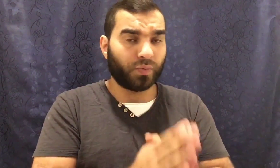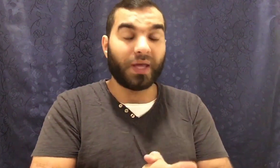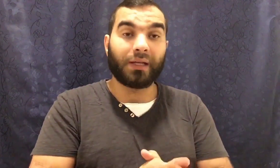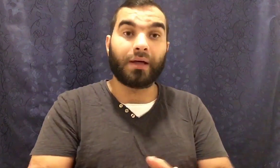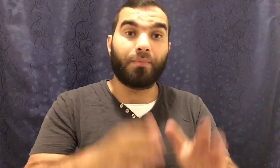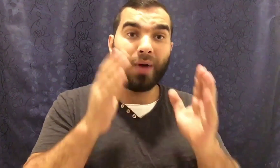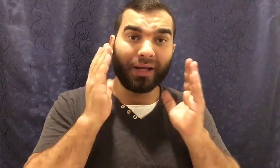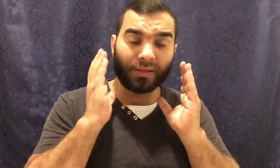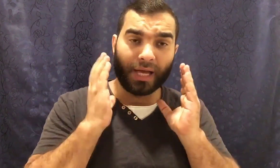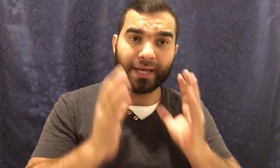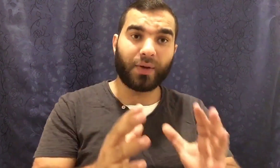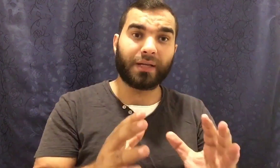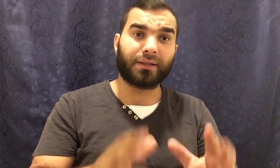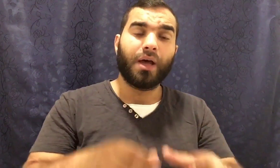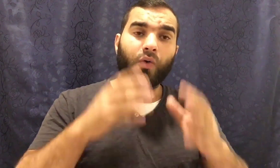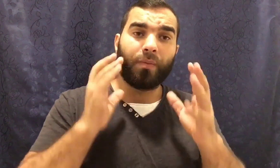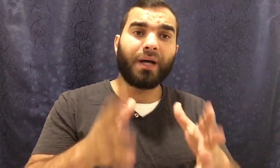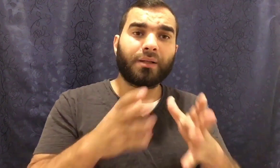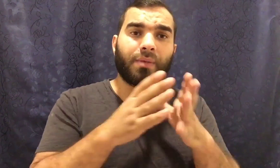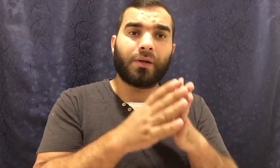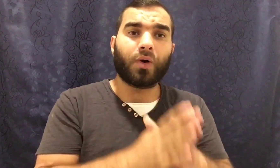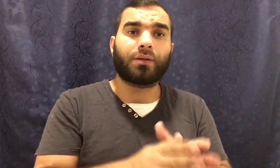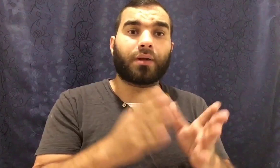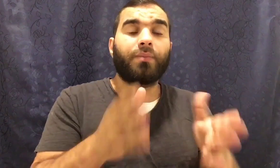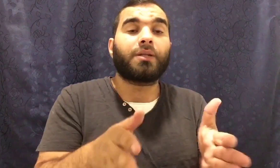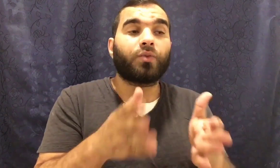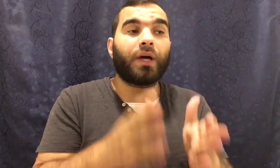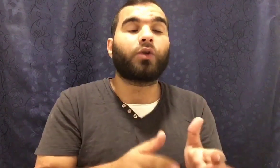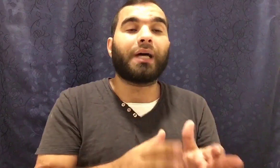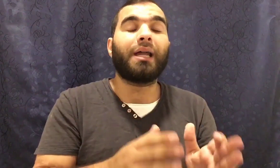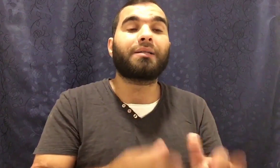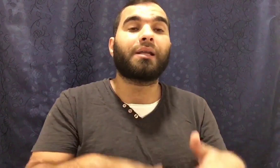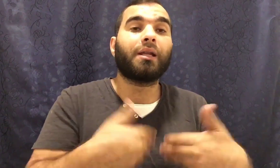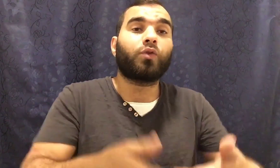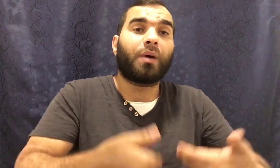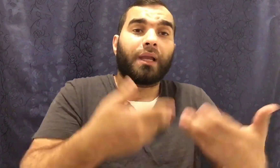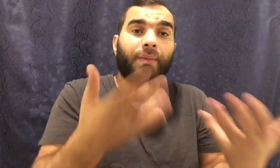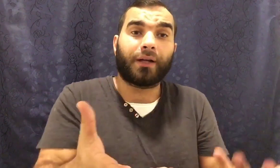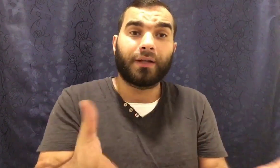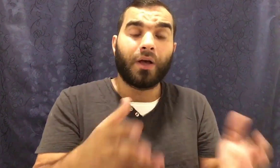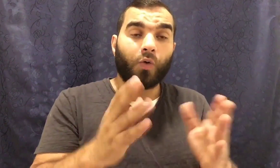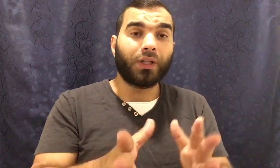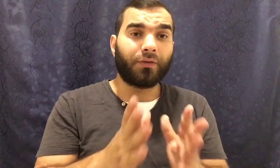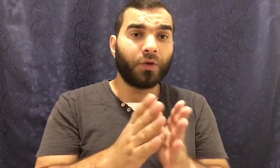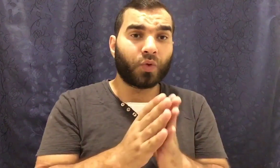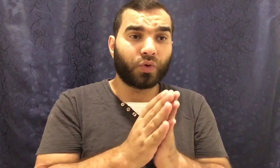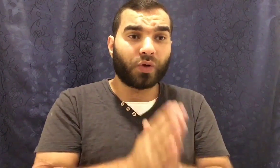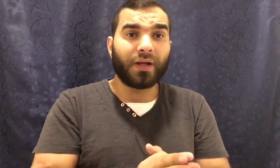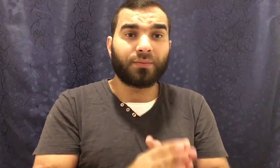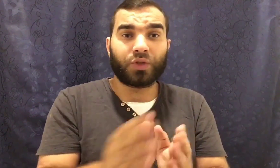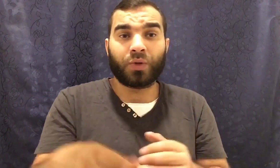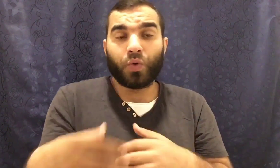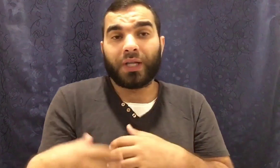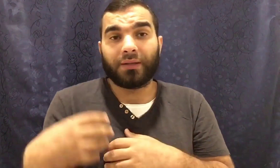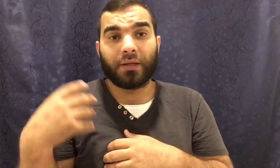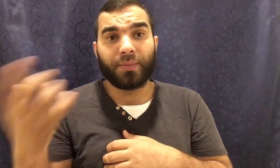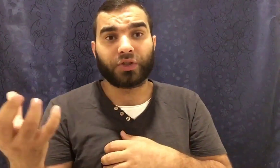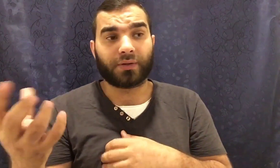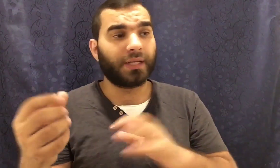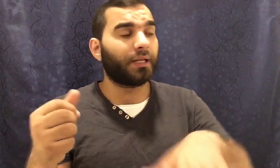سبحان الله بعض الحيوانات وبعض المخلوقات ربنا سبحانه وتعالى صلتهم على بعض ووضع فيهم قدرات مش موجودة عند البشر زي